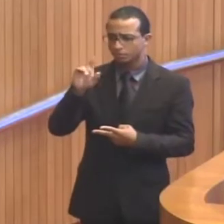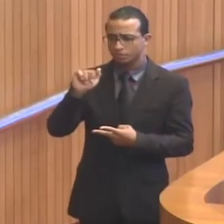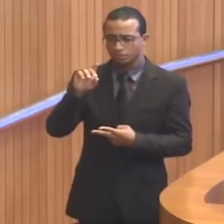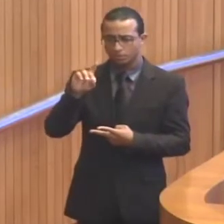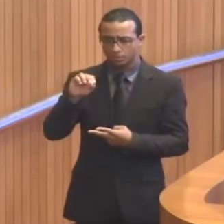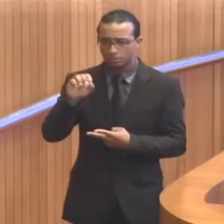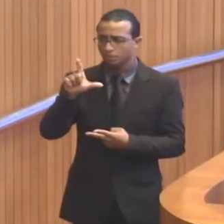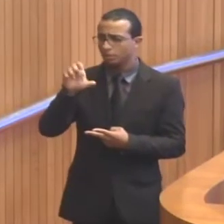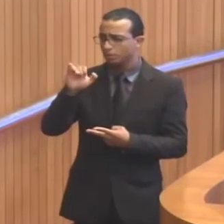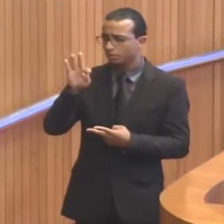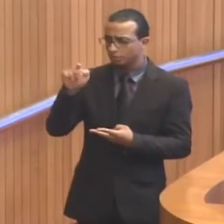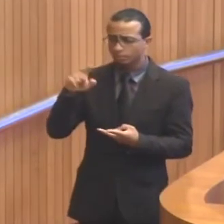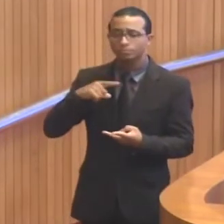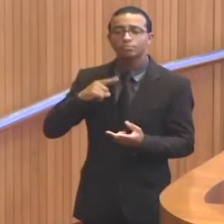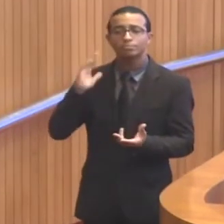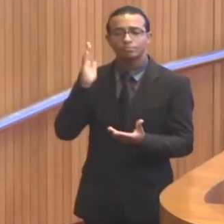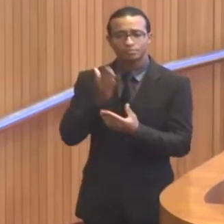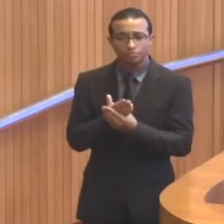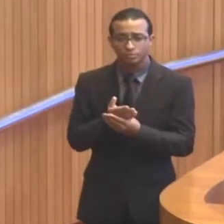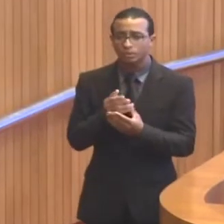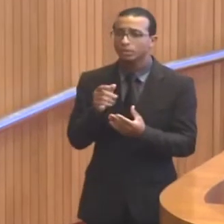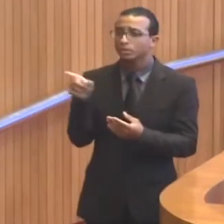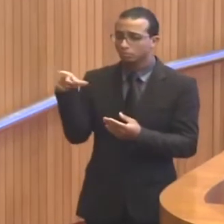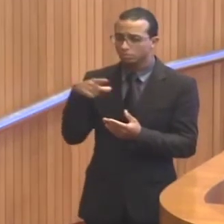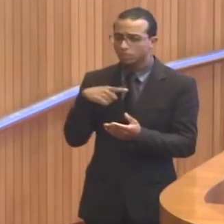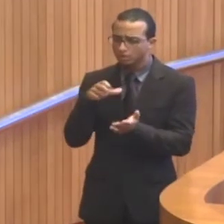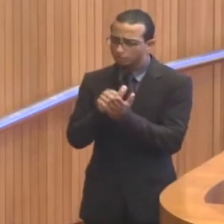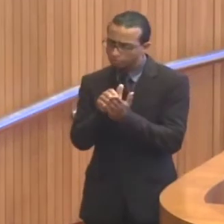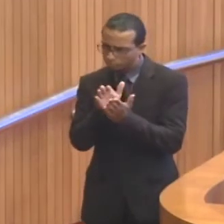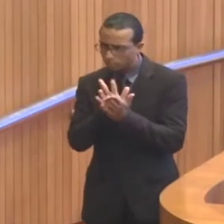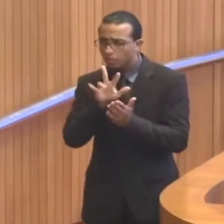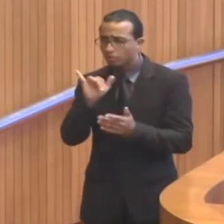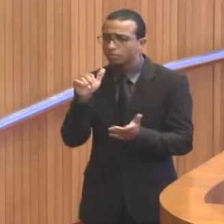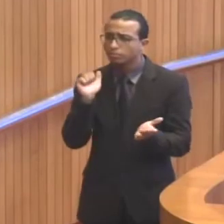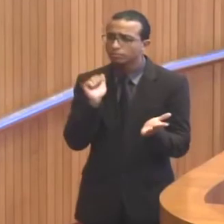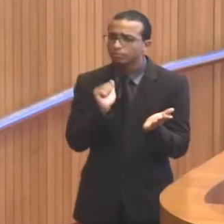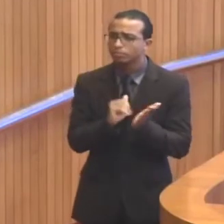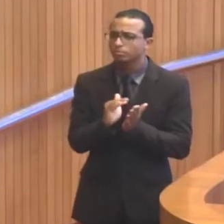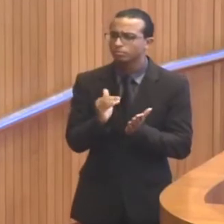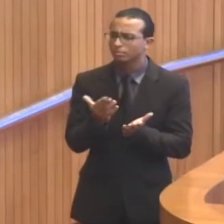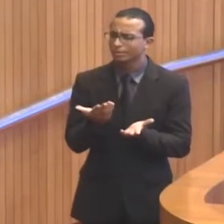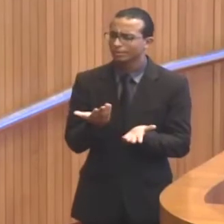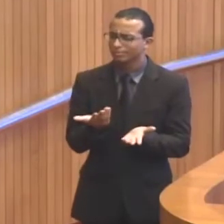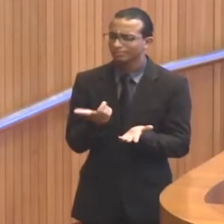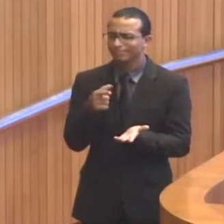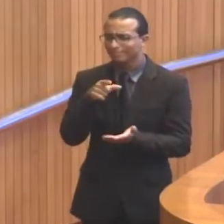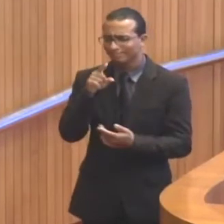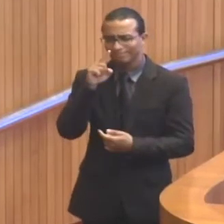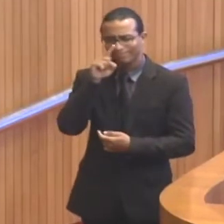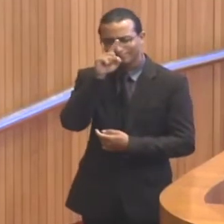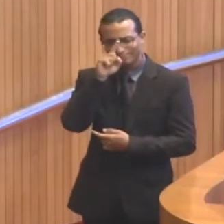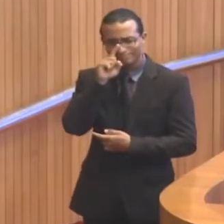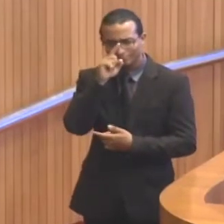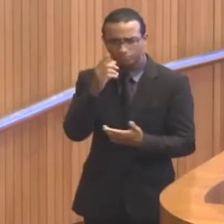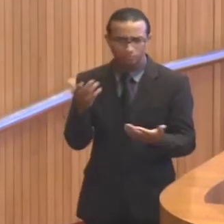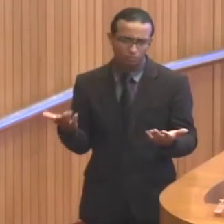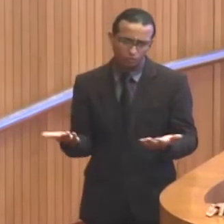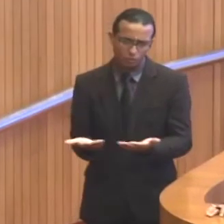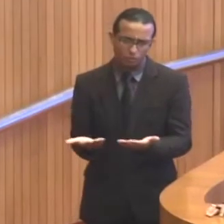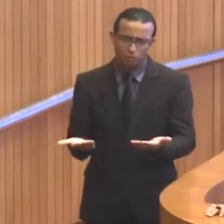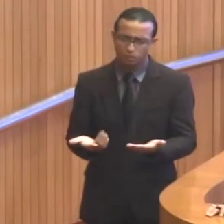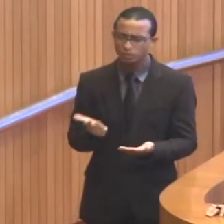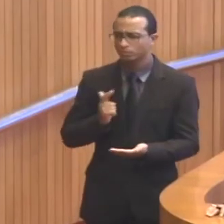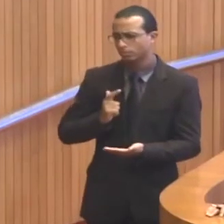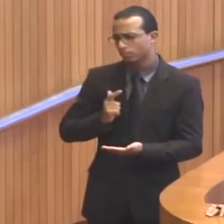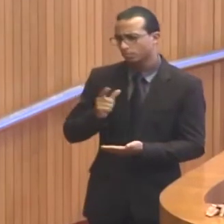disciplinares, ameaçados de expulsão da corporação. Então, essa é a gravidade que se vive em relação